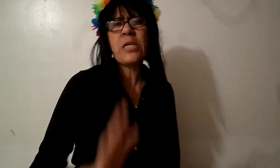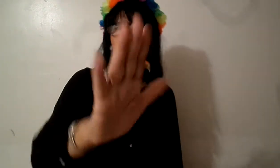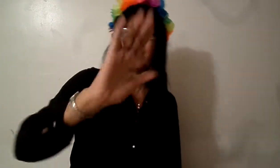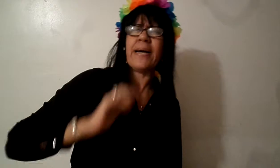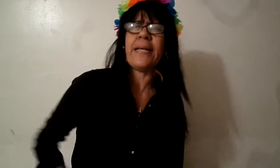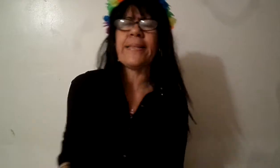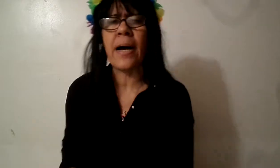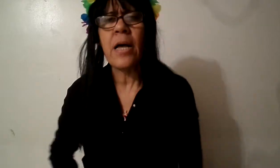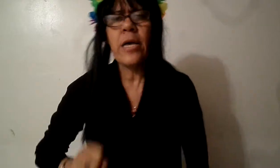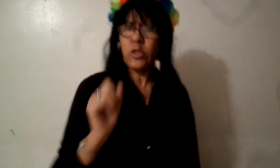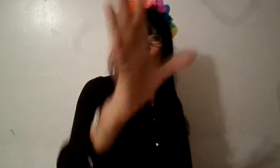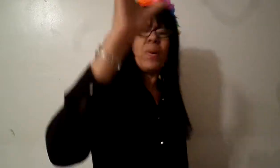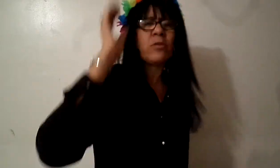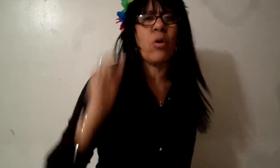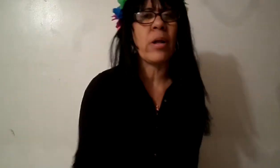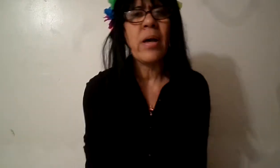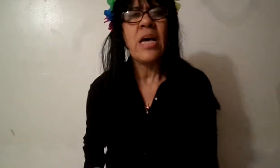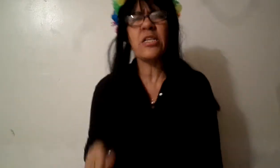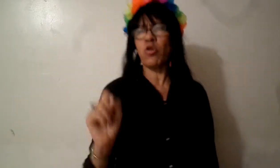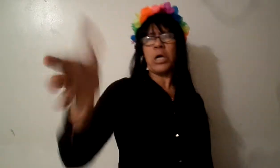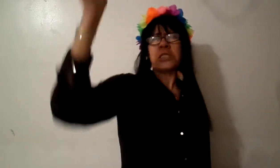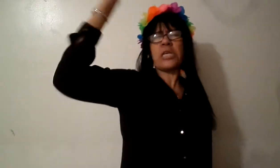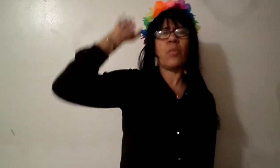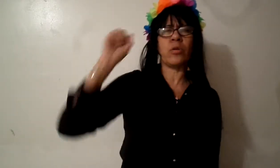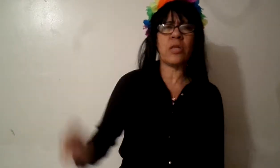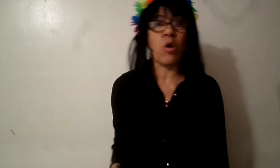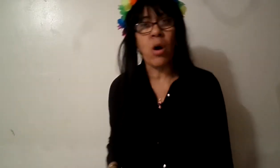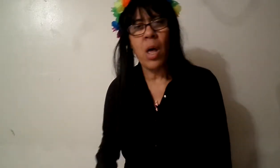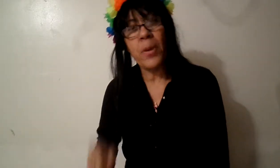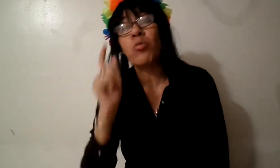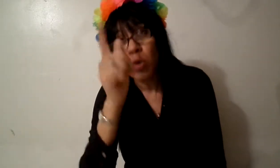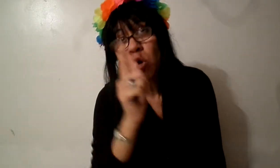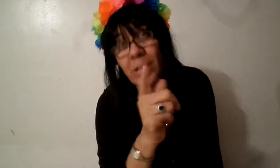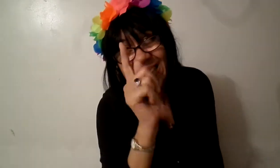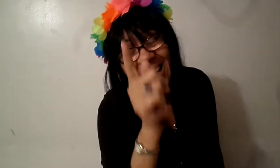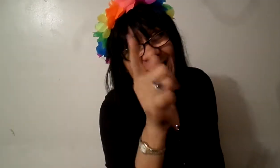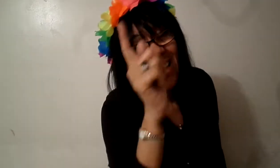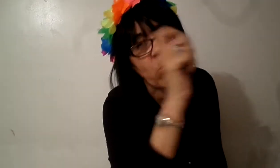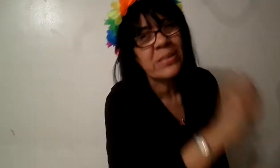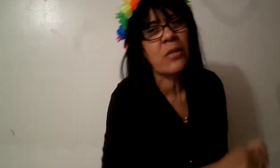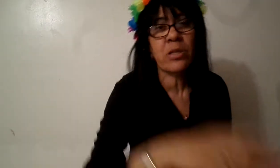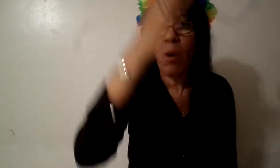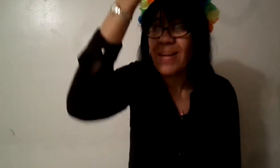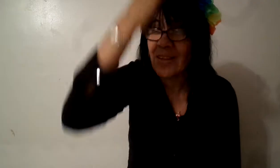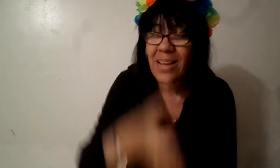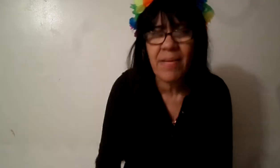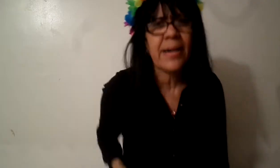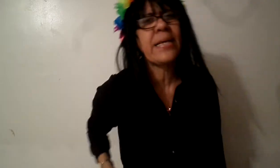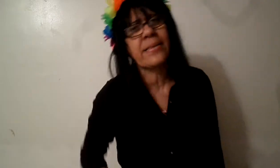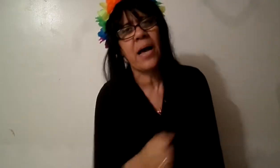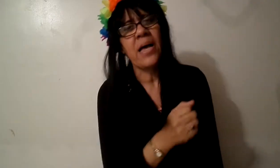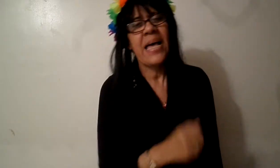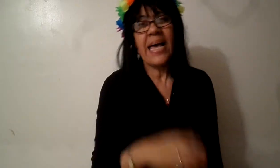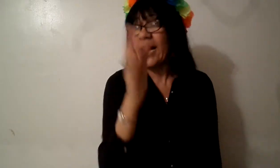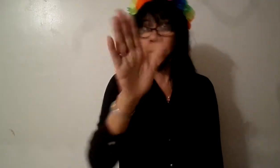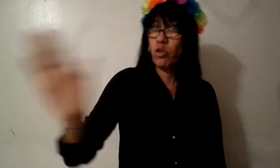son evangelistas y son pastores y son siervos de Dios pero muchos le tendrán que dar cuenta a Dios estamos hablando del evangelista es lindo